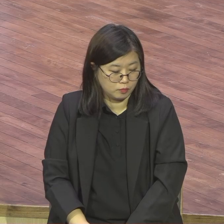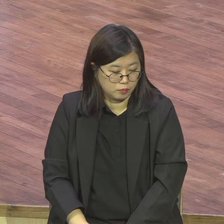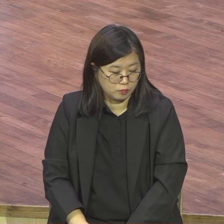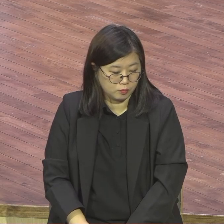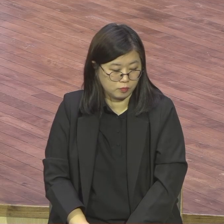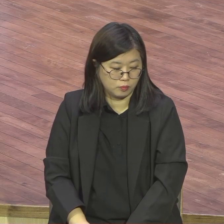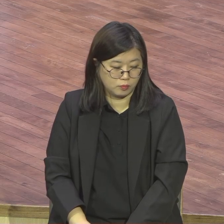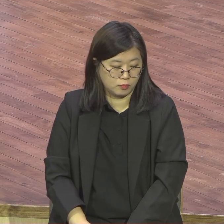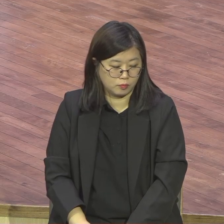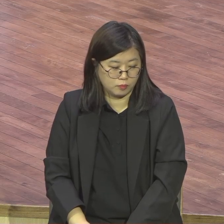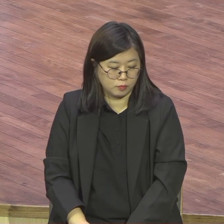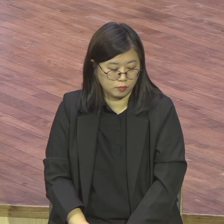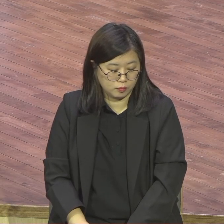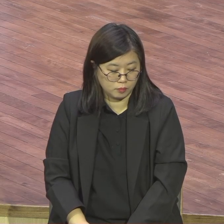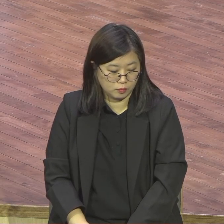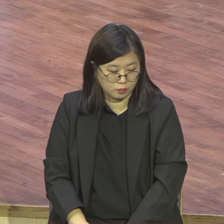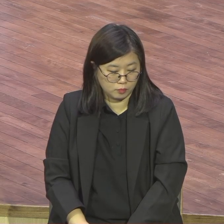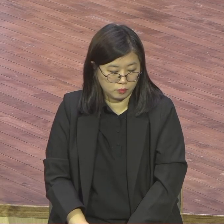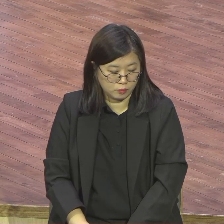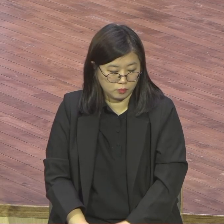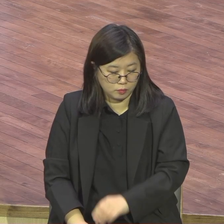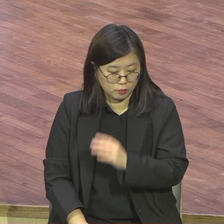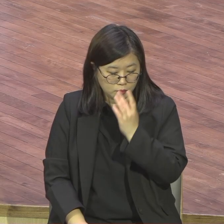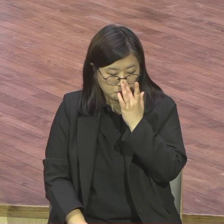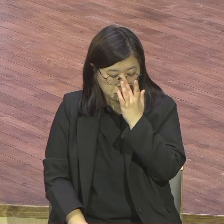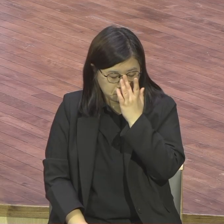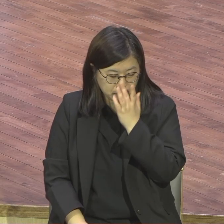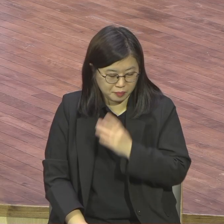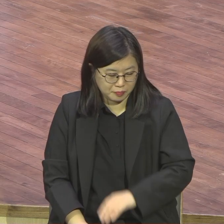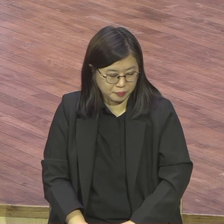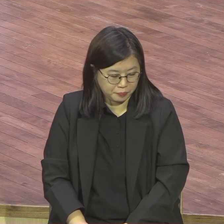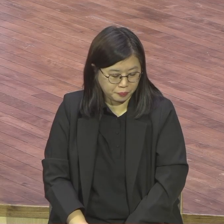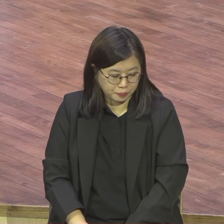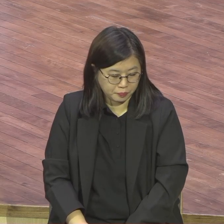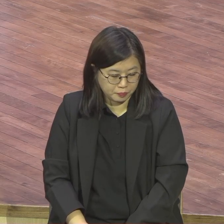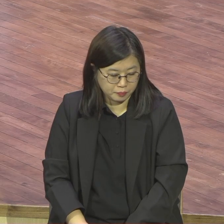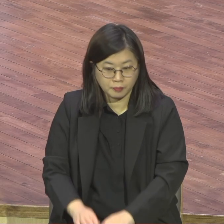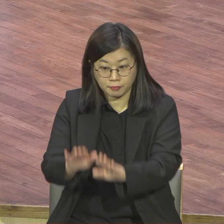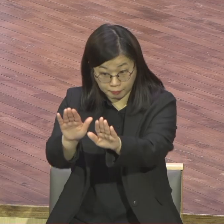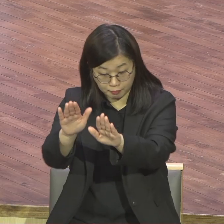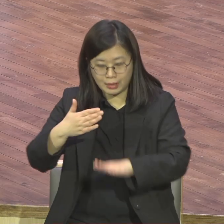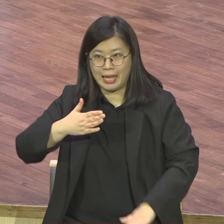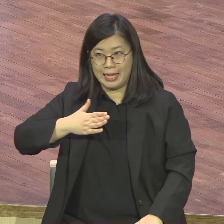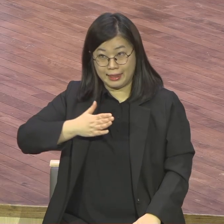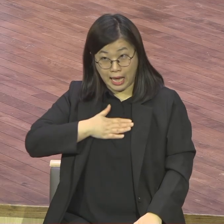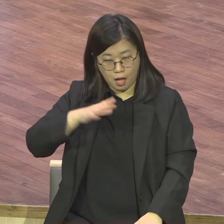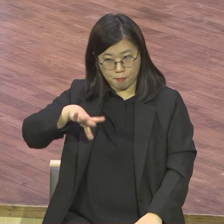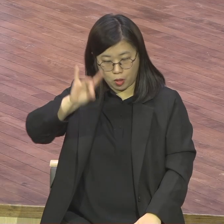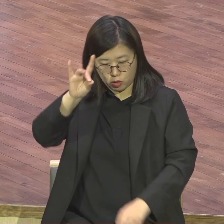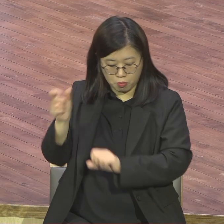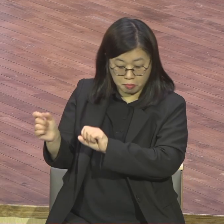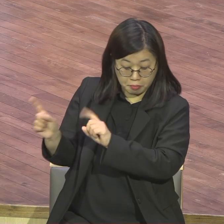이겁니다 제일 첫째가 내 나 니 나 할 것도 없습니다 무조건 교회 그거 우선 돼야 됩니다